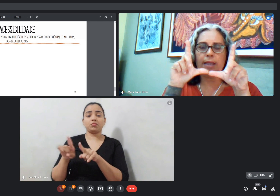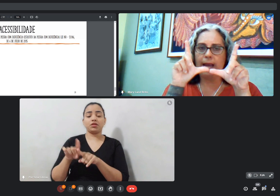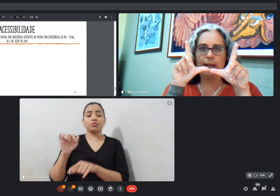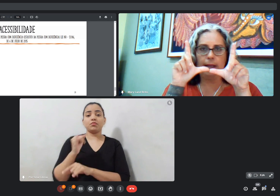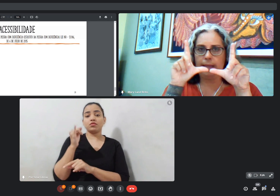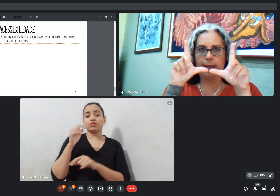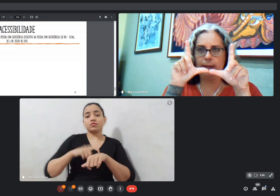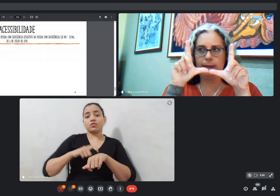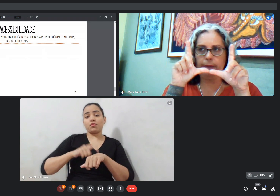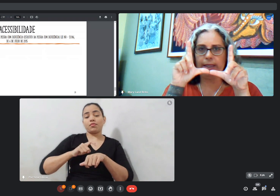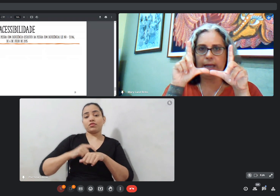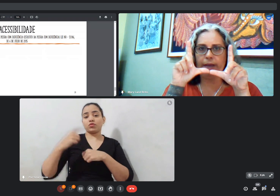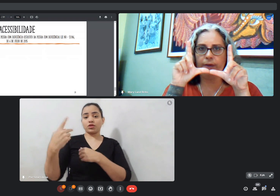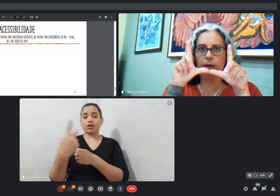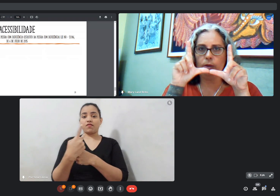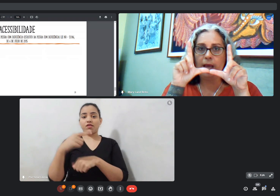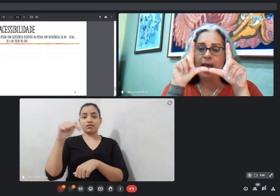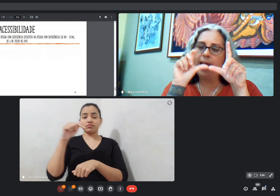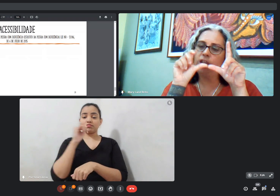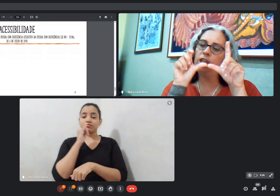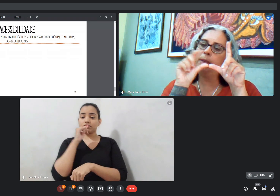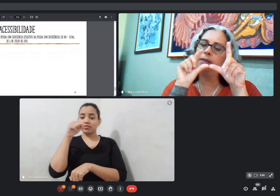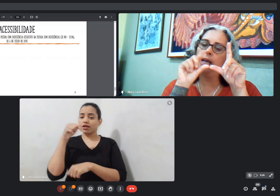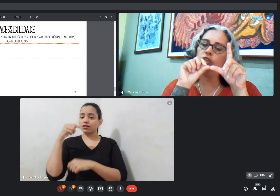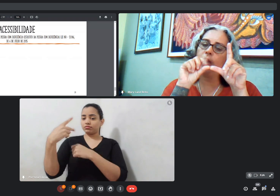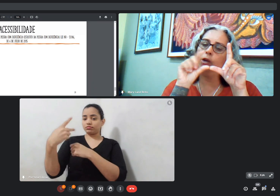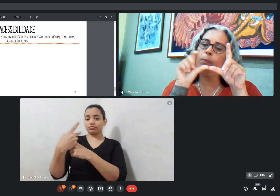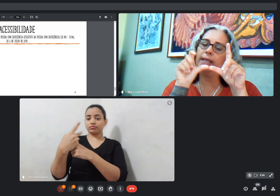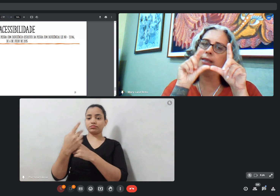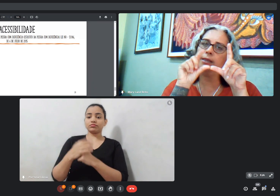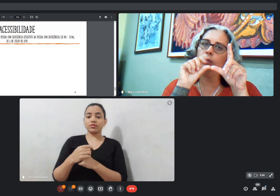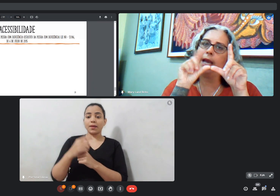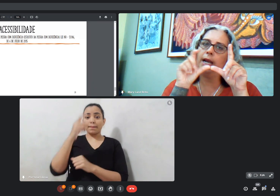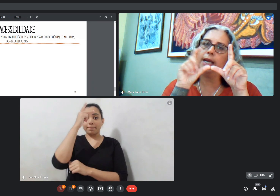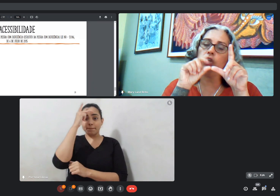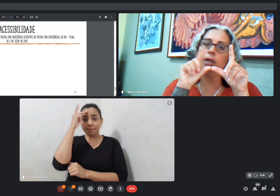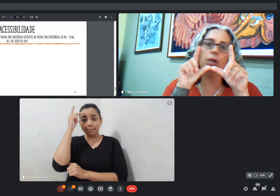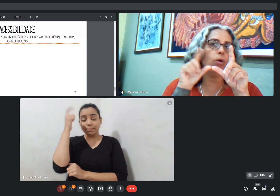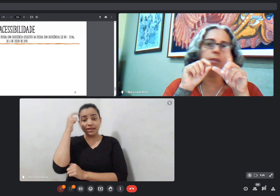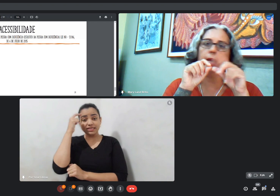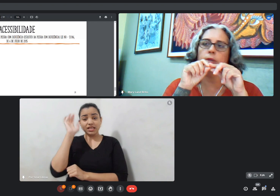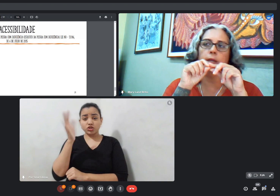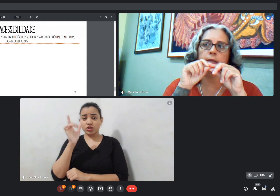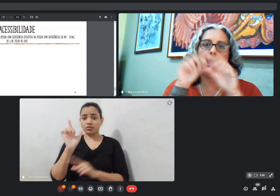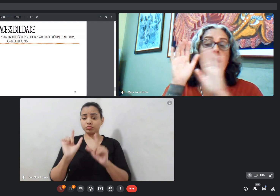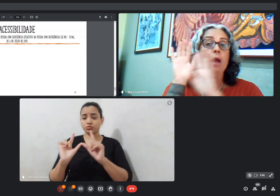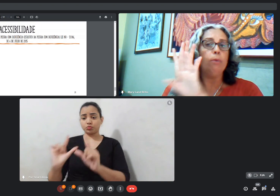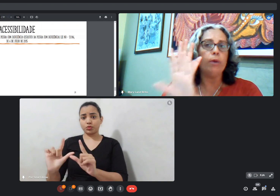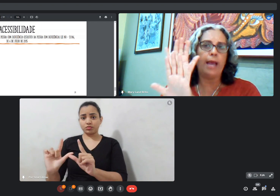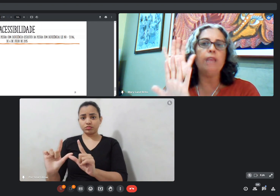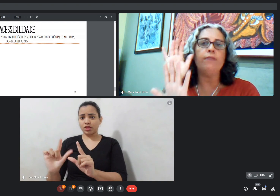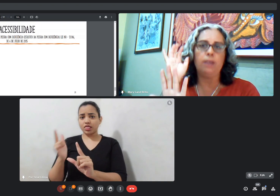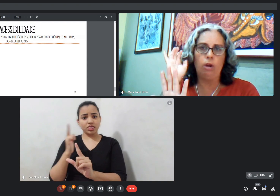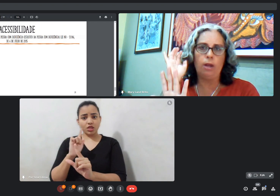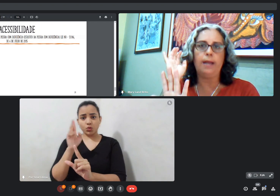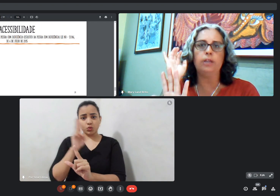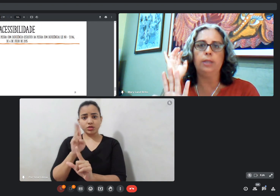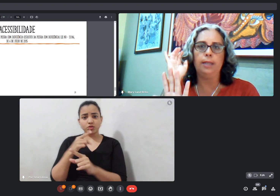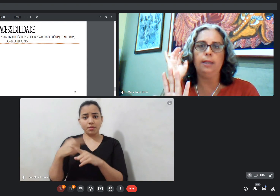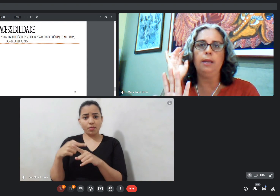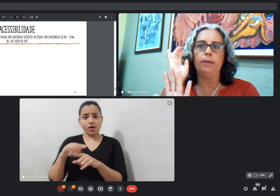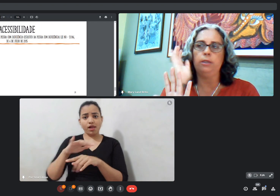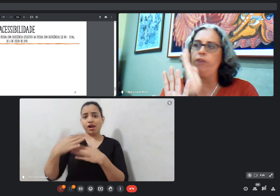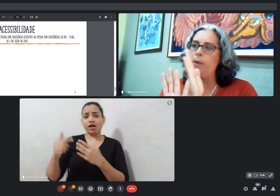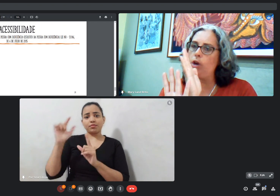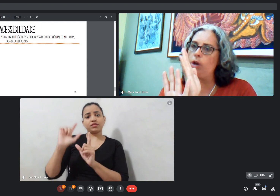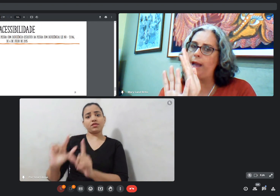uma tela, a tela que vai estar gravando. É a gente pensar já no pedacinho dela que a gente não consegue utilizar, porque ali vai ser colocada a janela